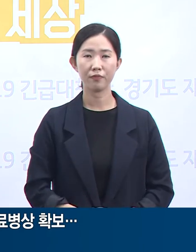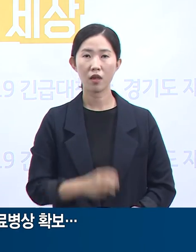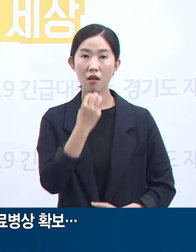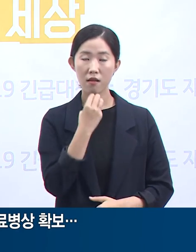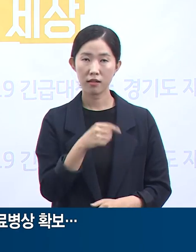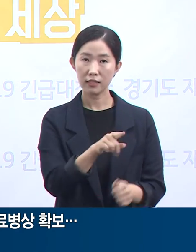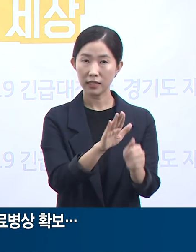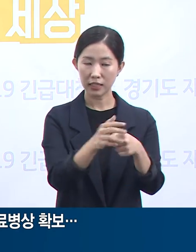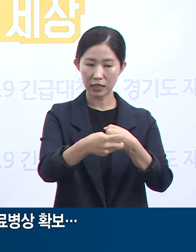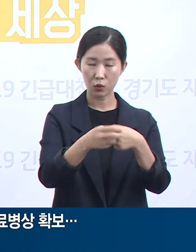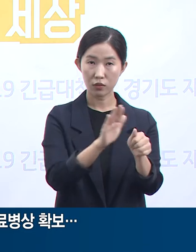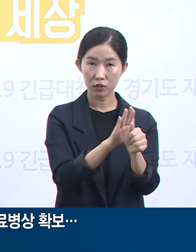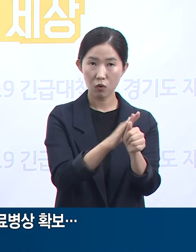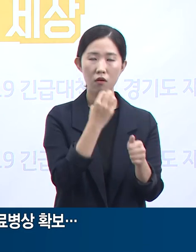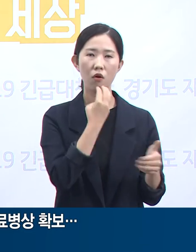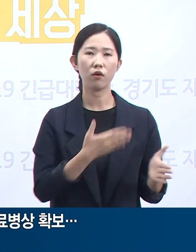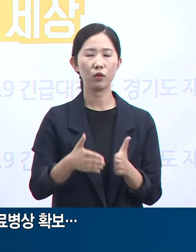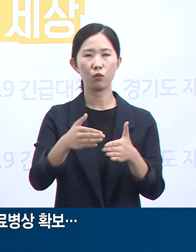안성병원이 맡습니다.